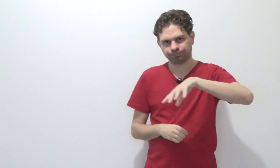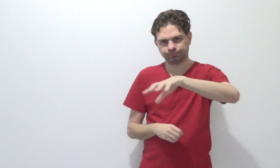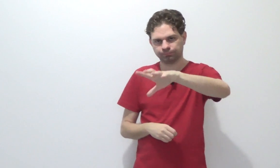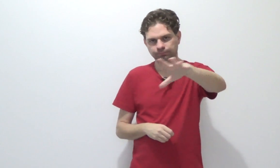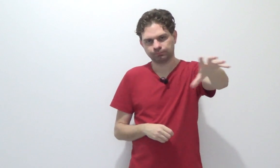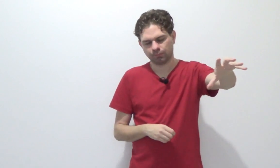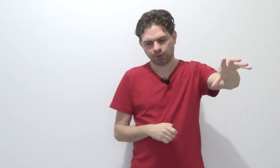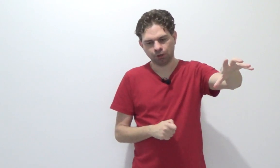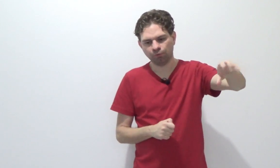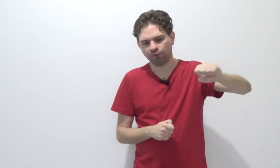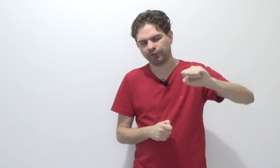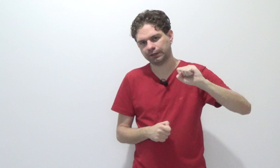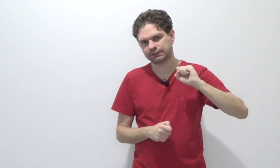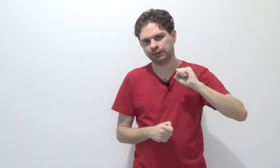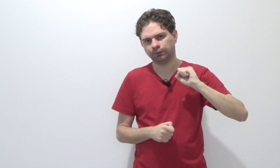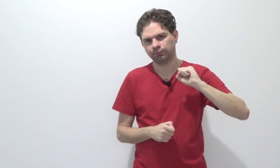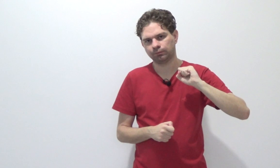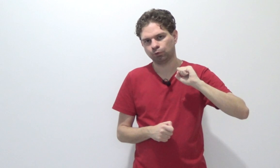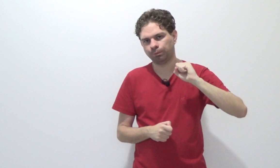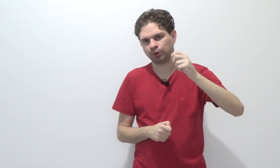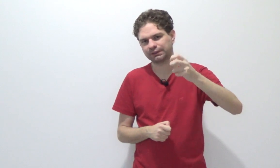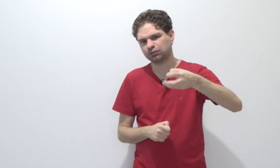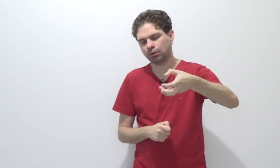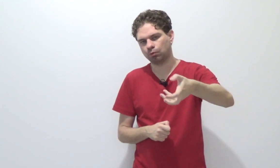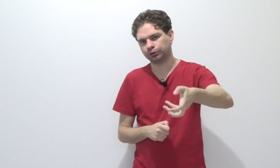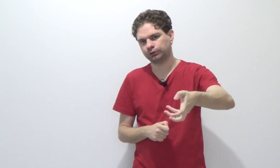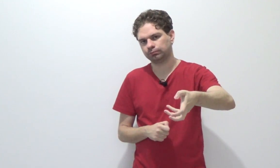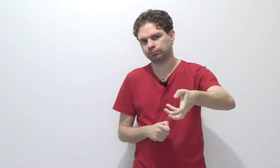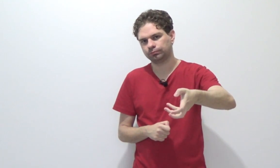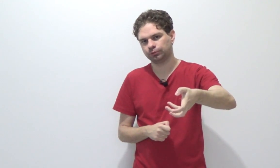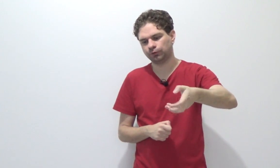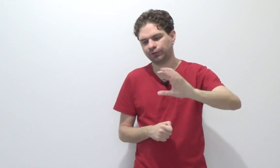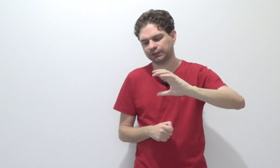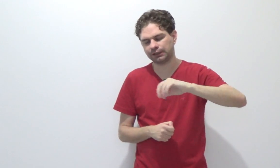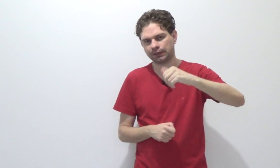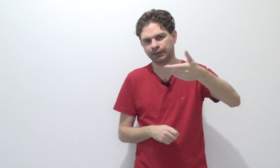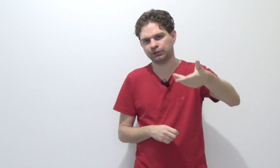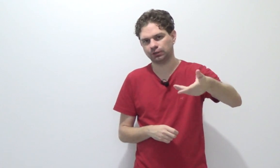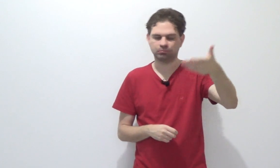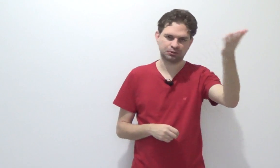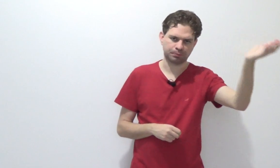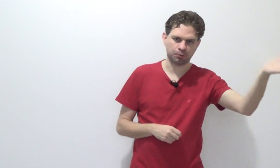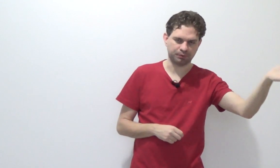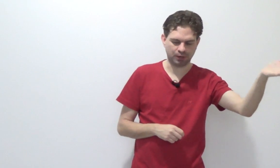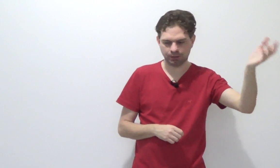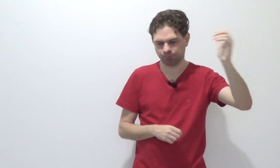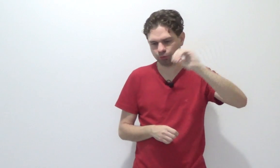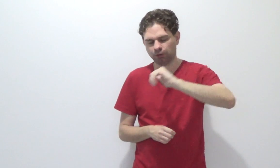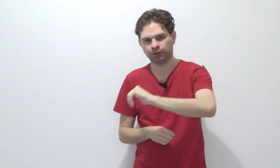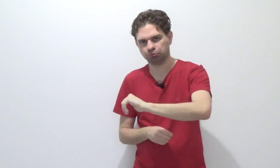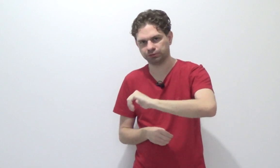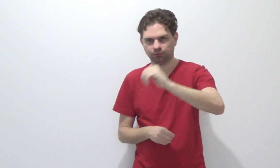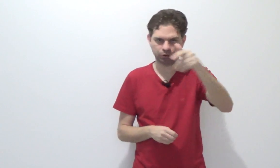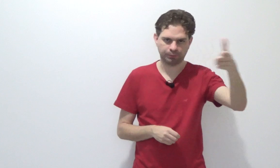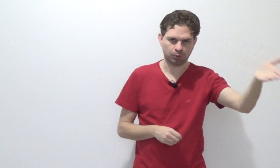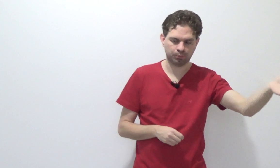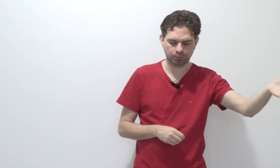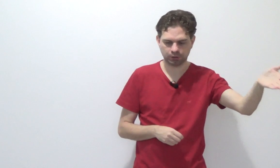eu vou oferecer o processo aonde? Eu vou oferecer a queixa, a ação penal privada, ou a denúncia, a ação penal pública,